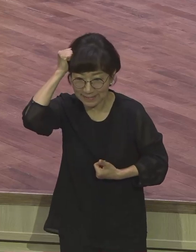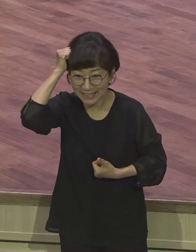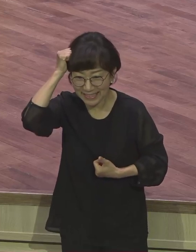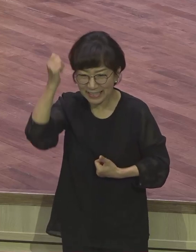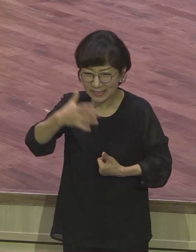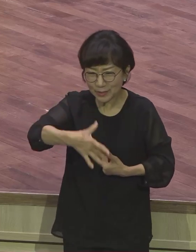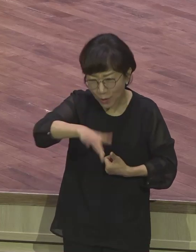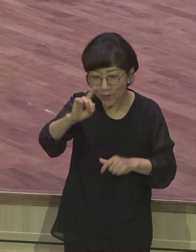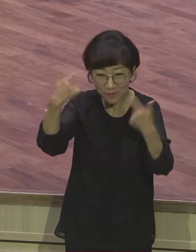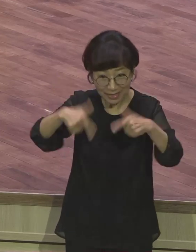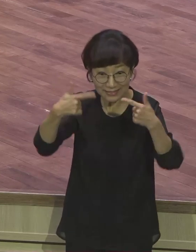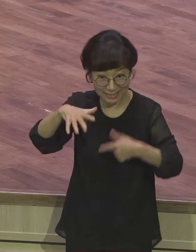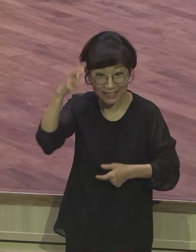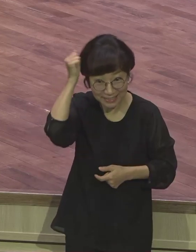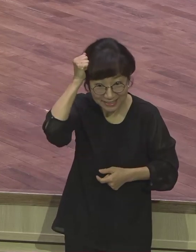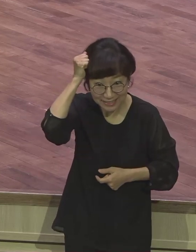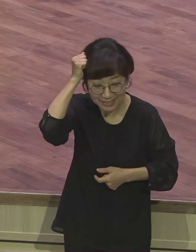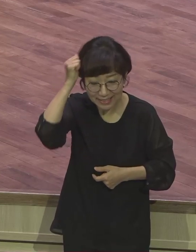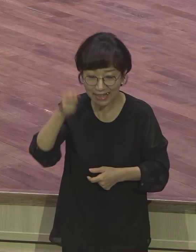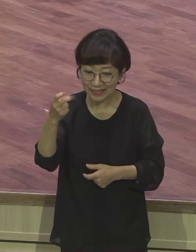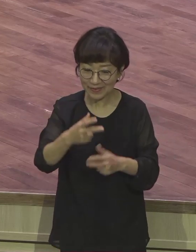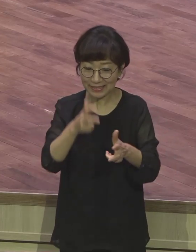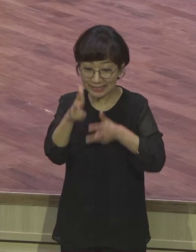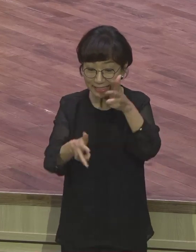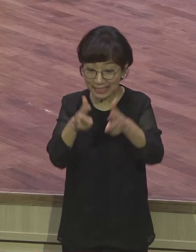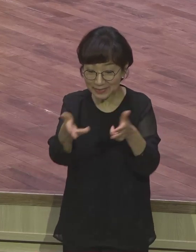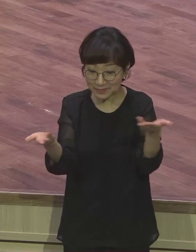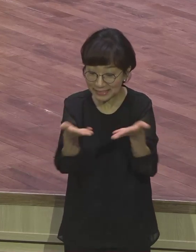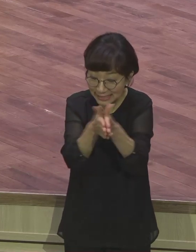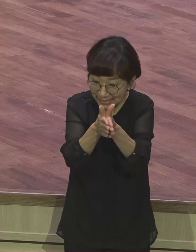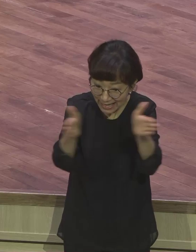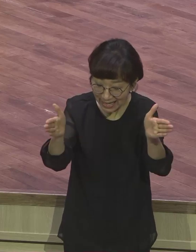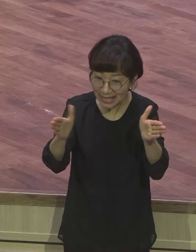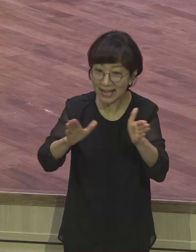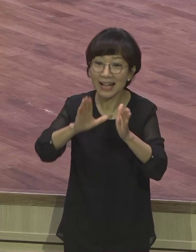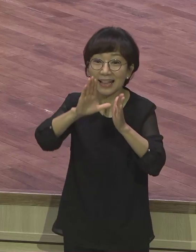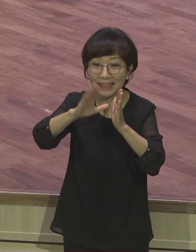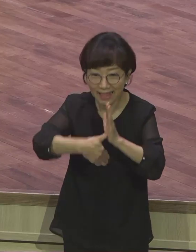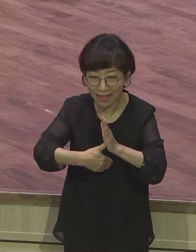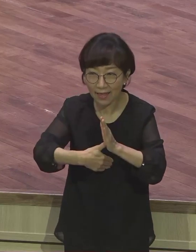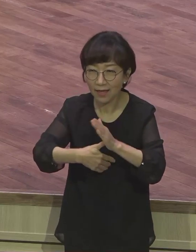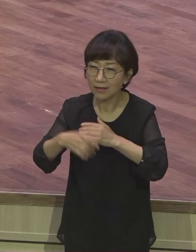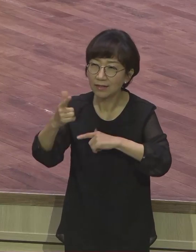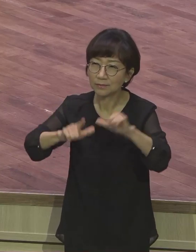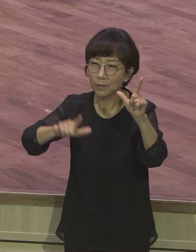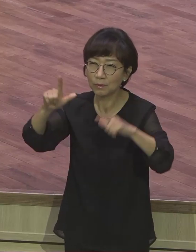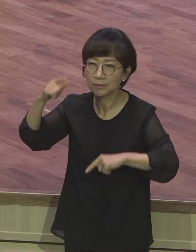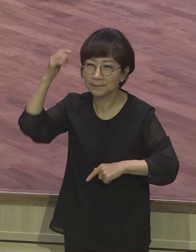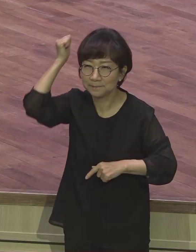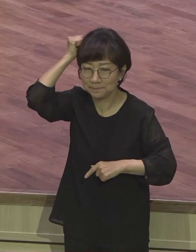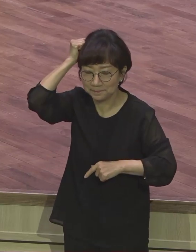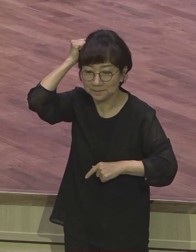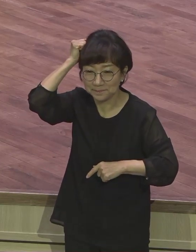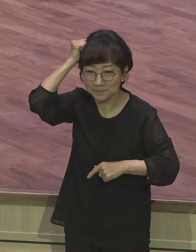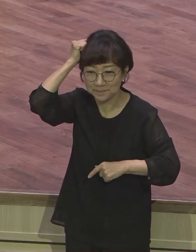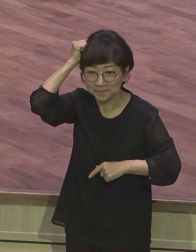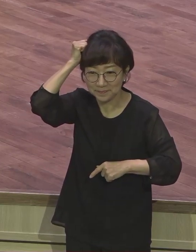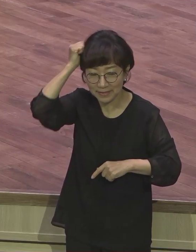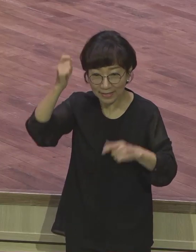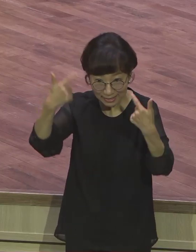기억하지요. 사업을 시작할 때도 처음 오픈했을 때 그 날, 장면. 그거 다 기억을 합니다. 가장